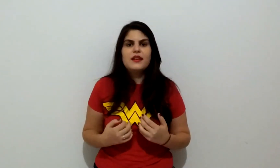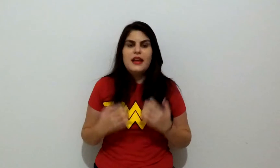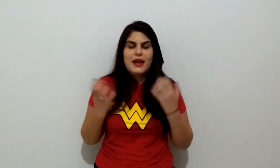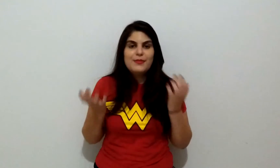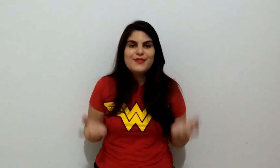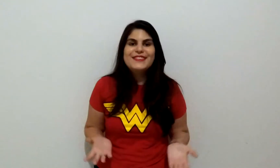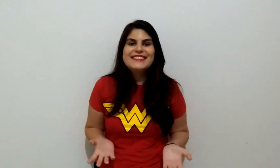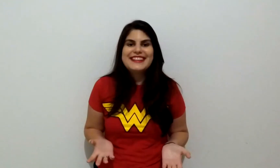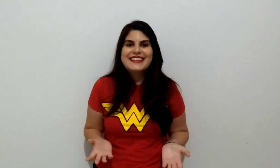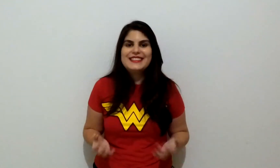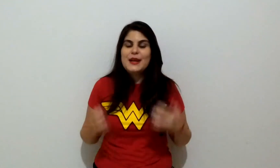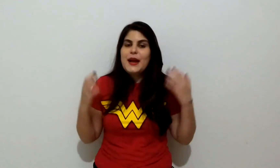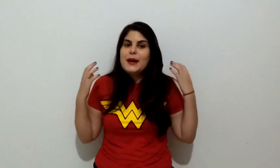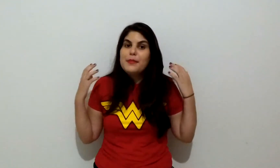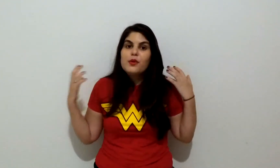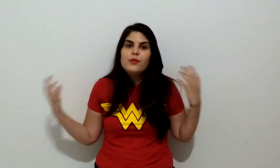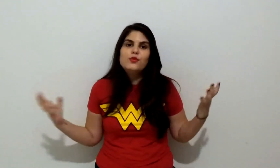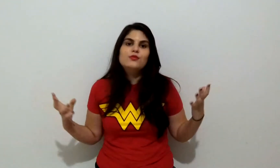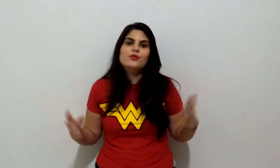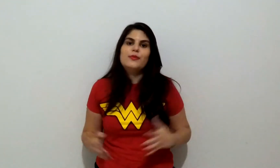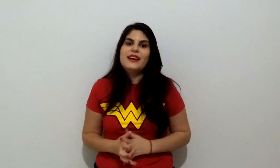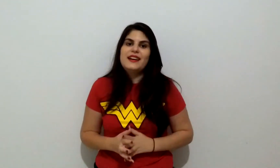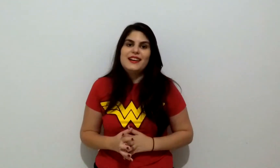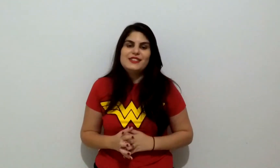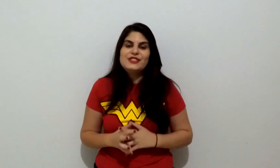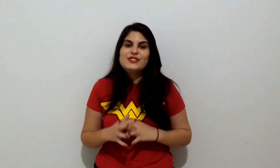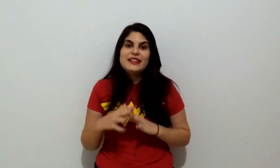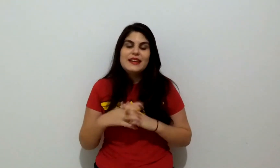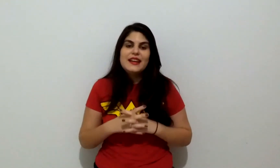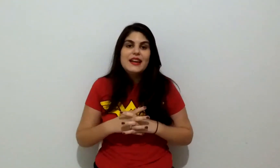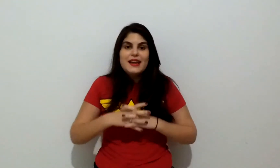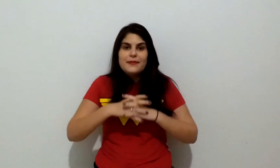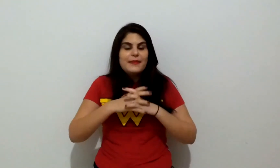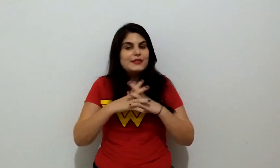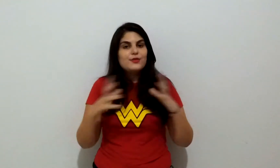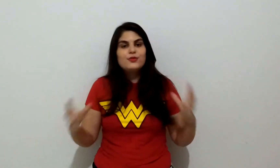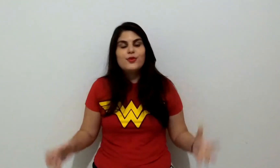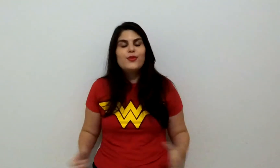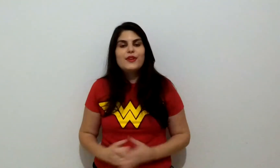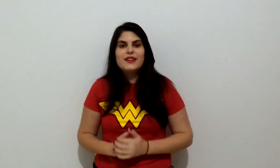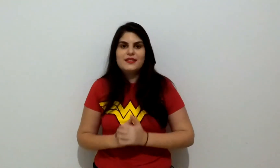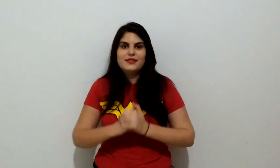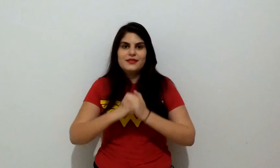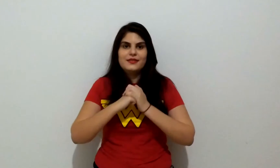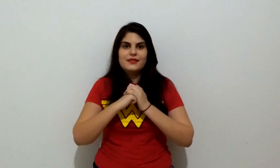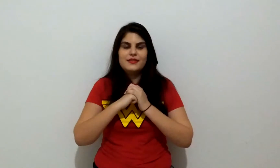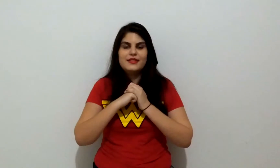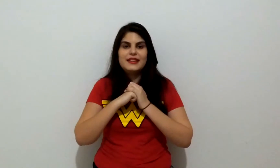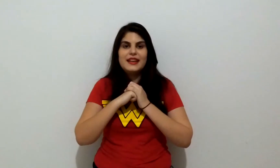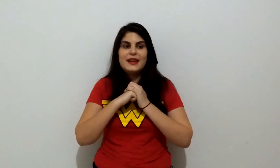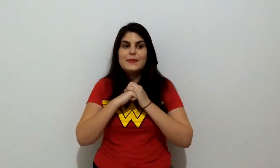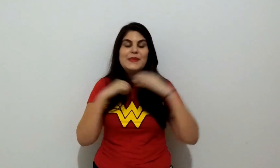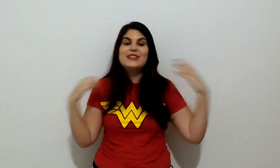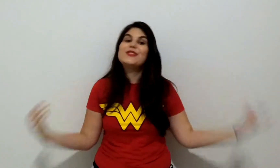é por vocês. Pro mundo, pra gente ter mais cultura, ter mais o que